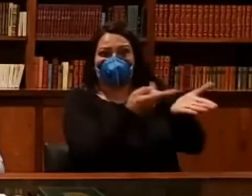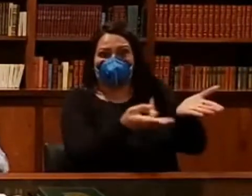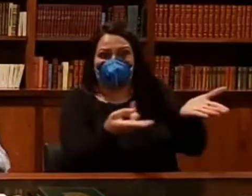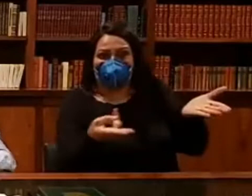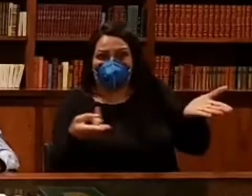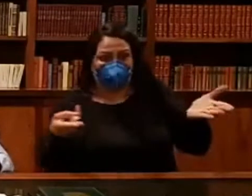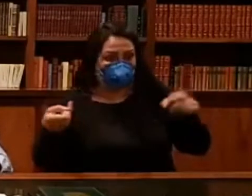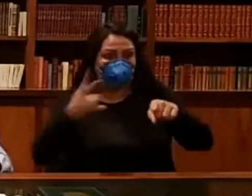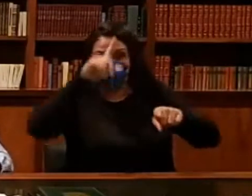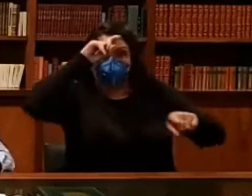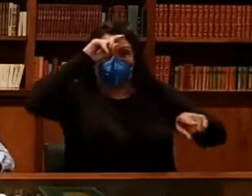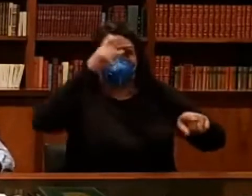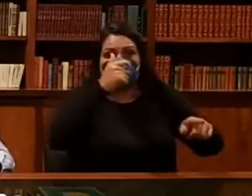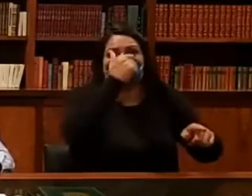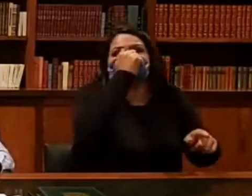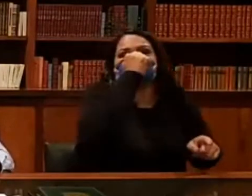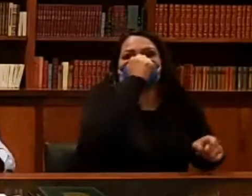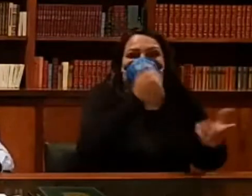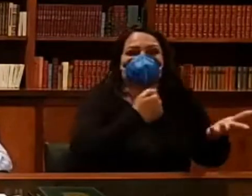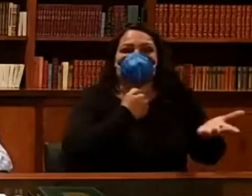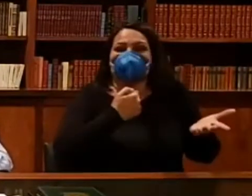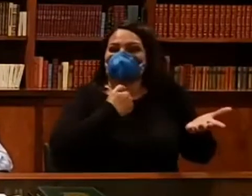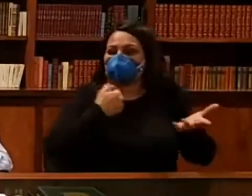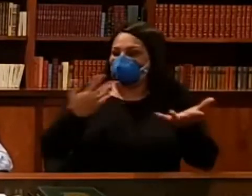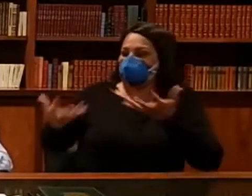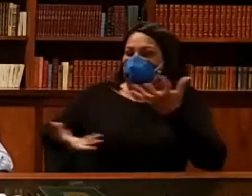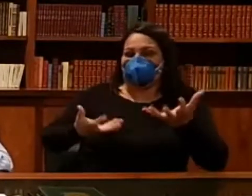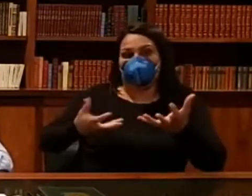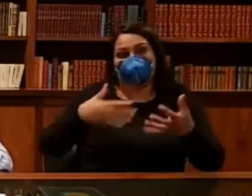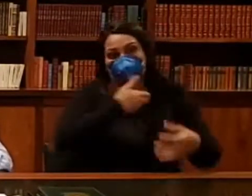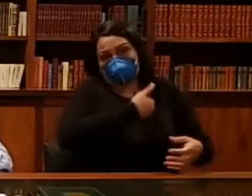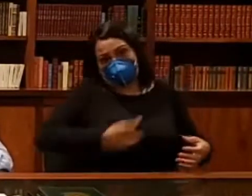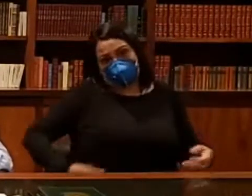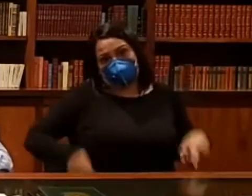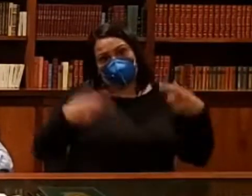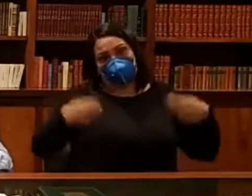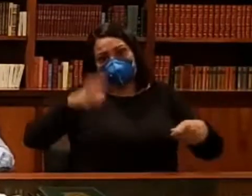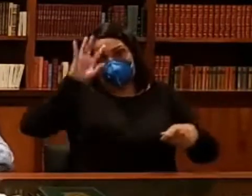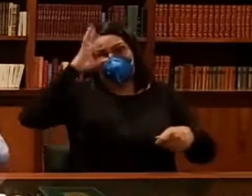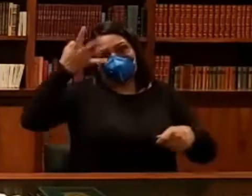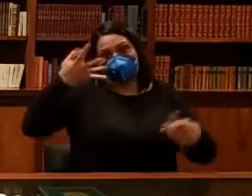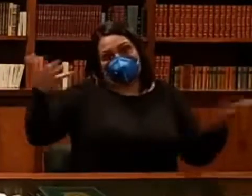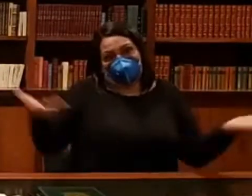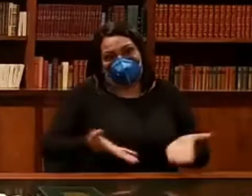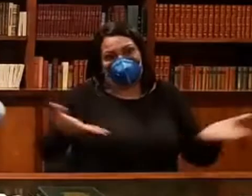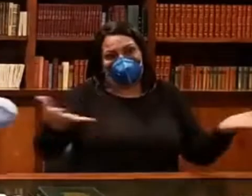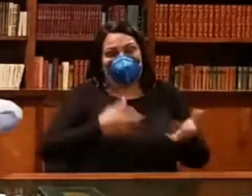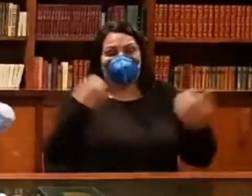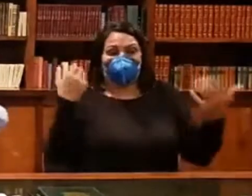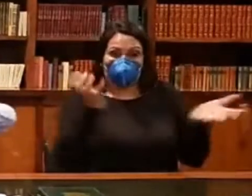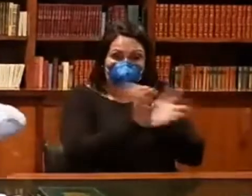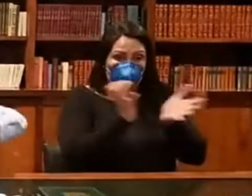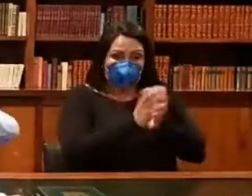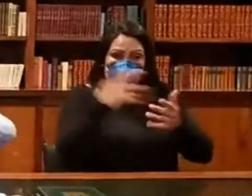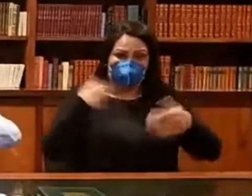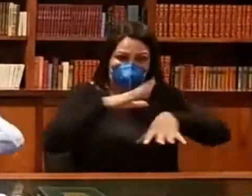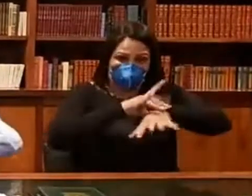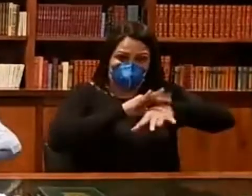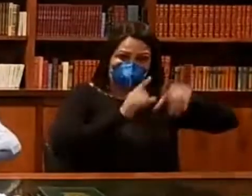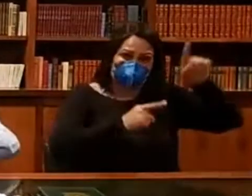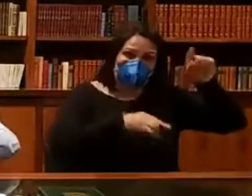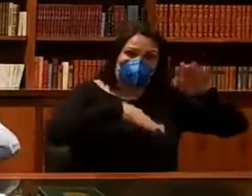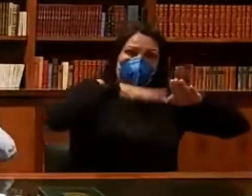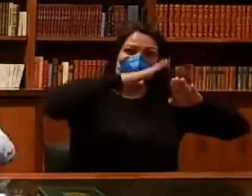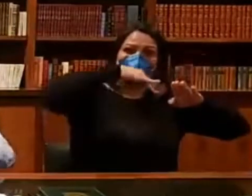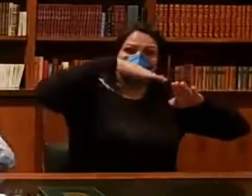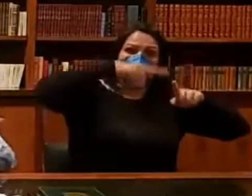é o X da questão. Então, o governo não tomar nenhuma providência, sobe e depois de um certo limite, não dá